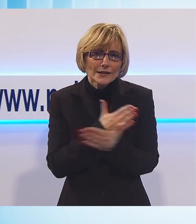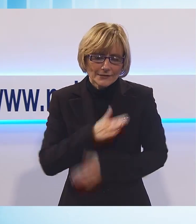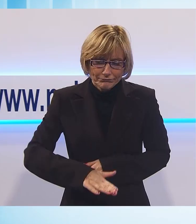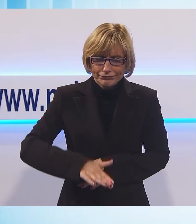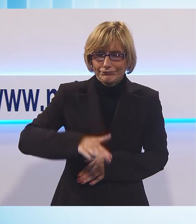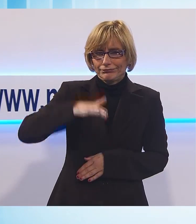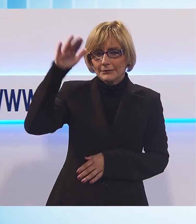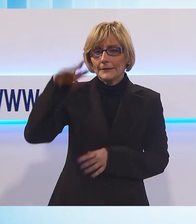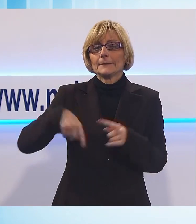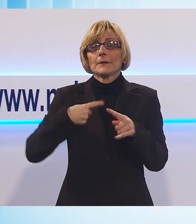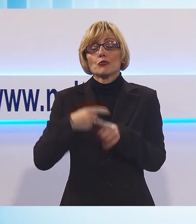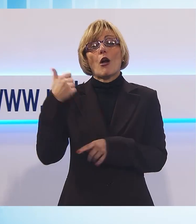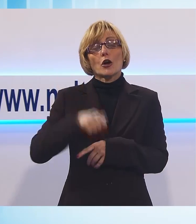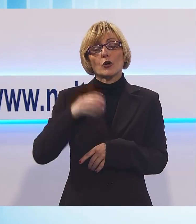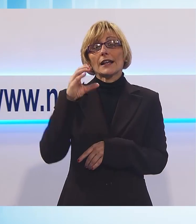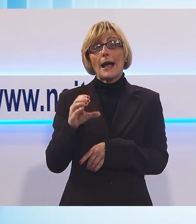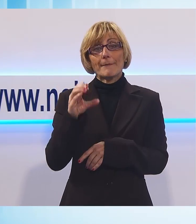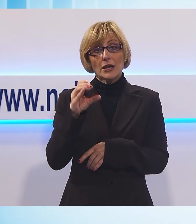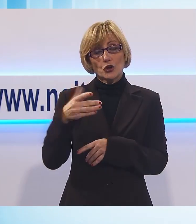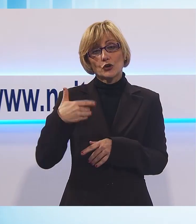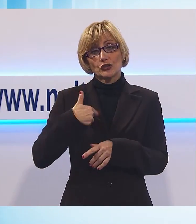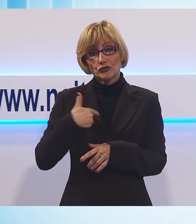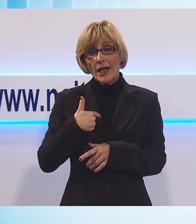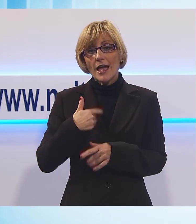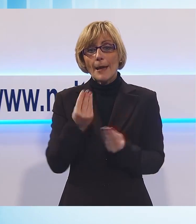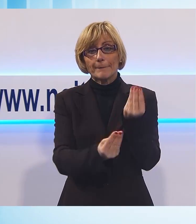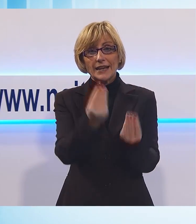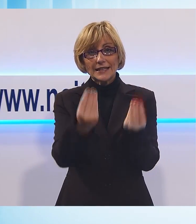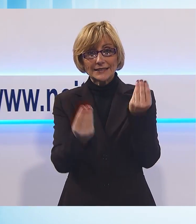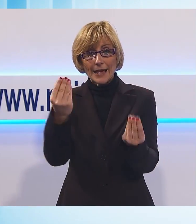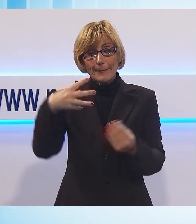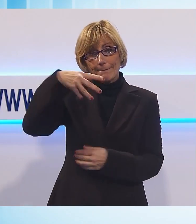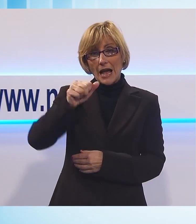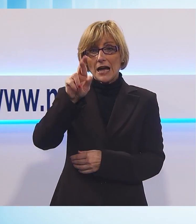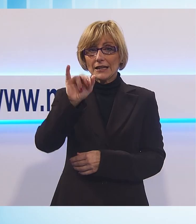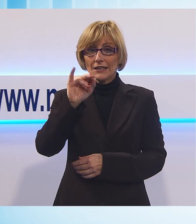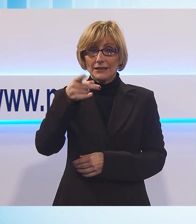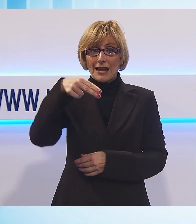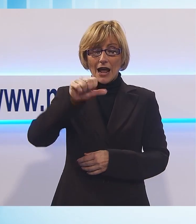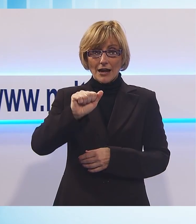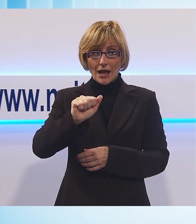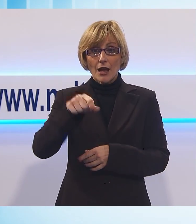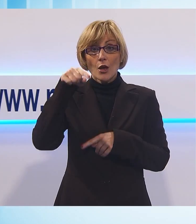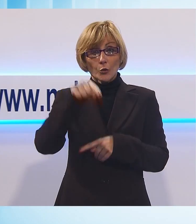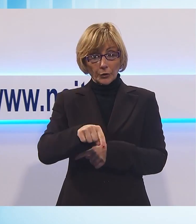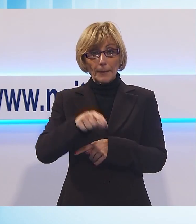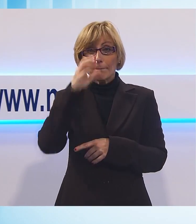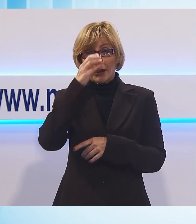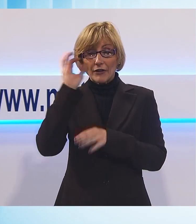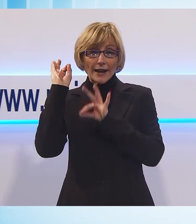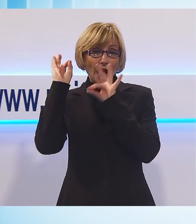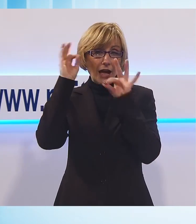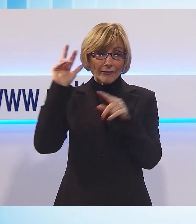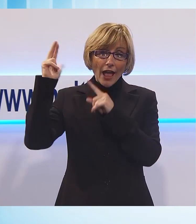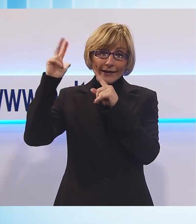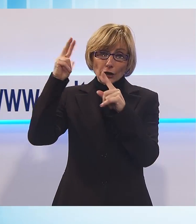tradizione paesana si fondono nella magia dell'antico presepe di Marignana. Qui la Befana arriverà in elicottero attorno alle 15 e sarà